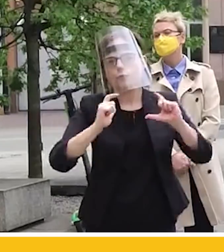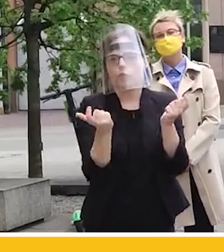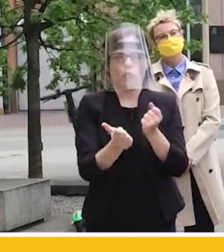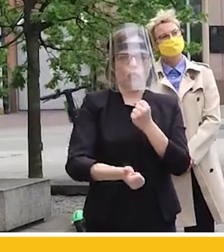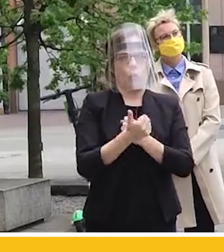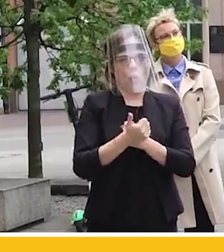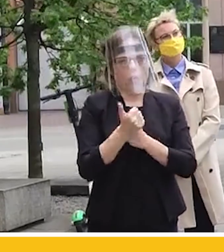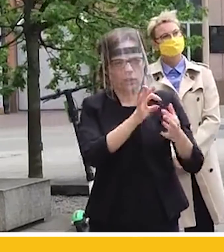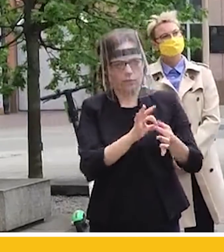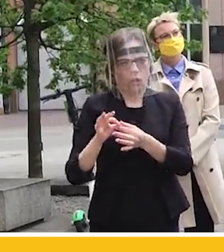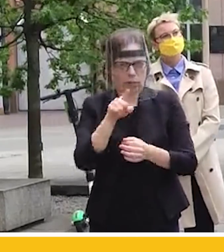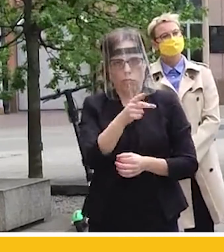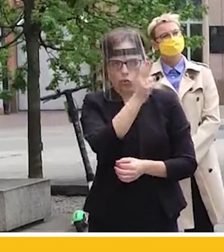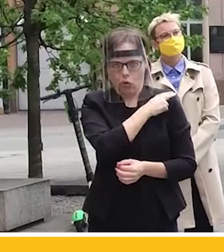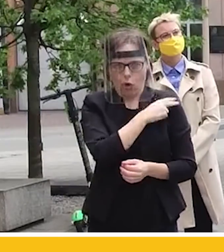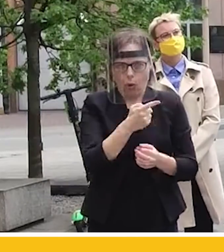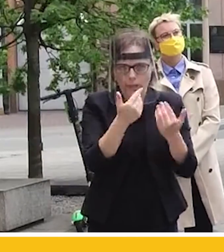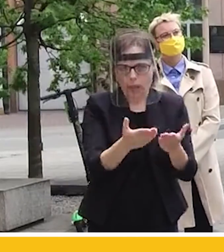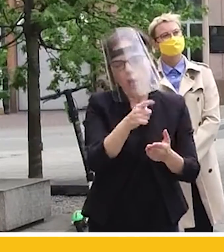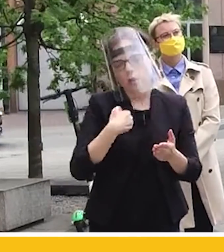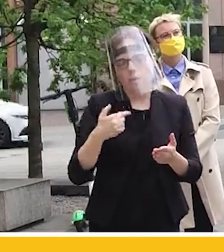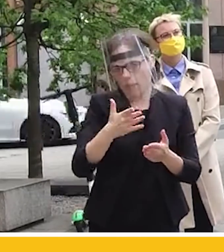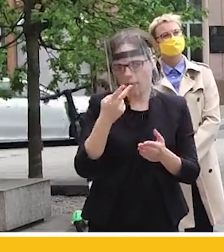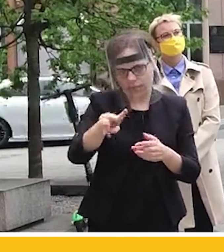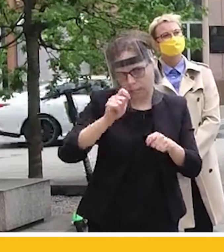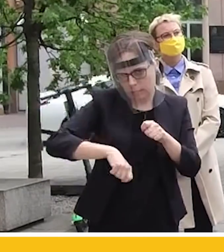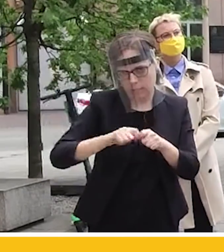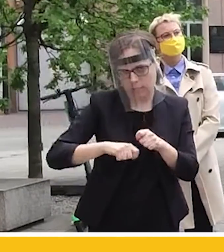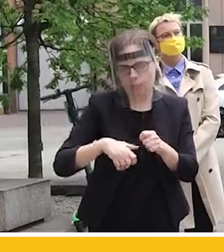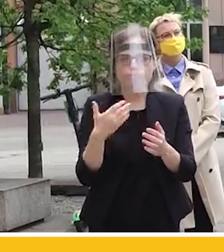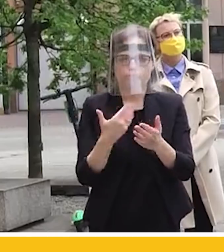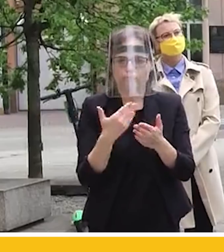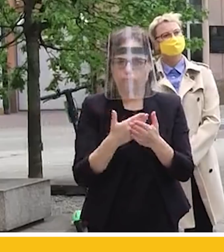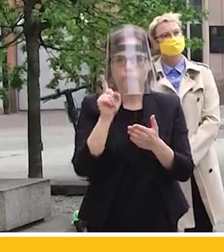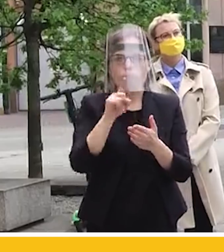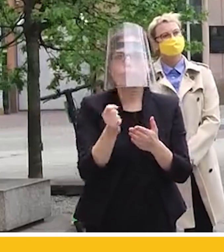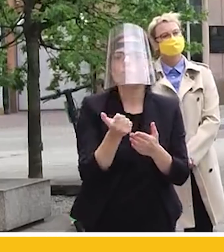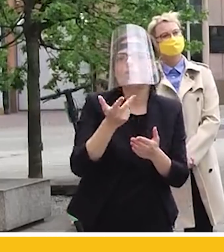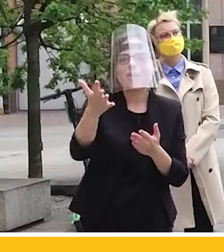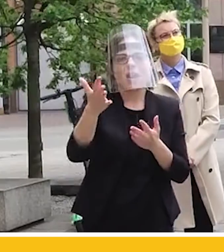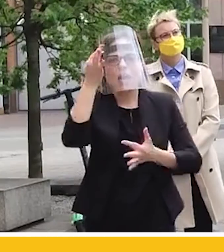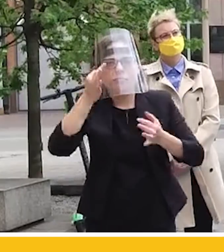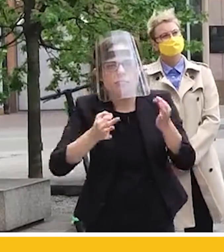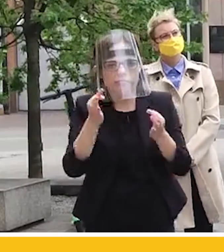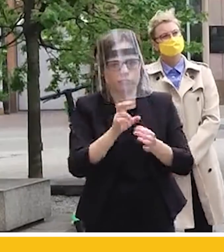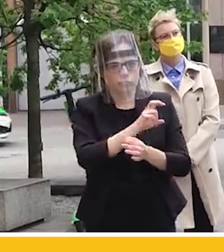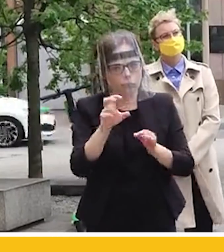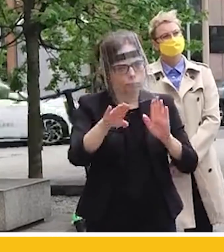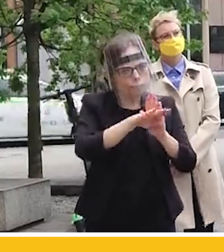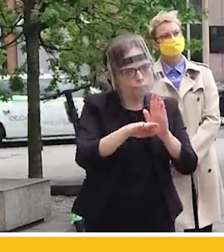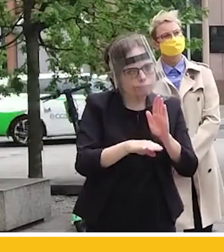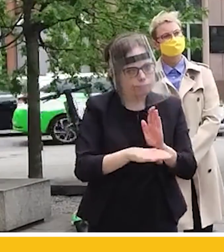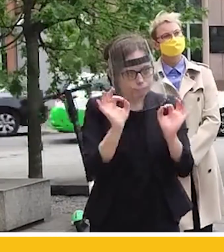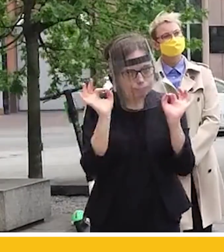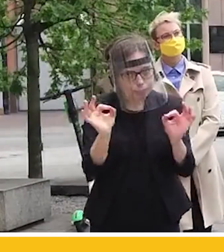z tą właśnie nominacją i poważnie ją zweryfikować, dlatego że wielość pytań proceduralnych, które się z nią